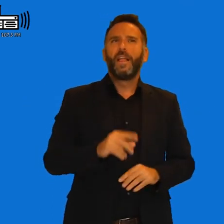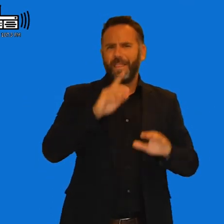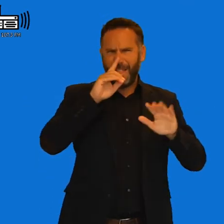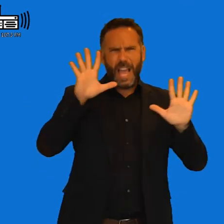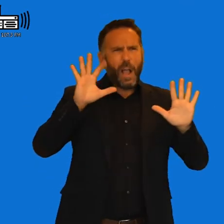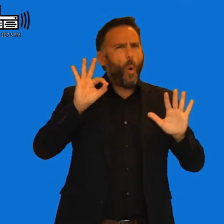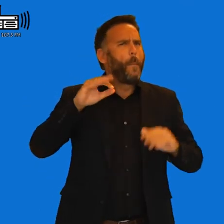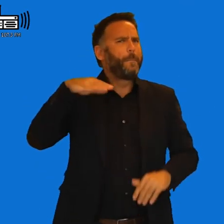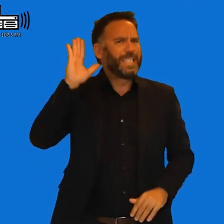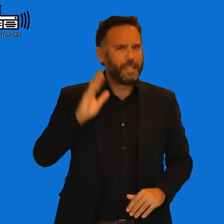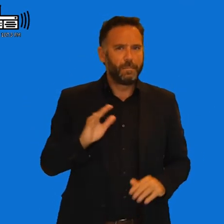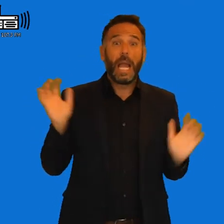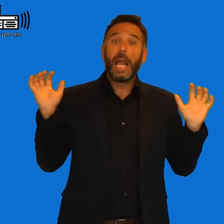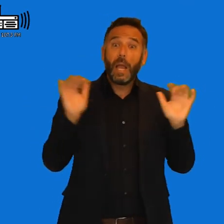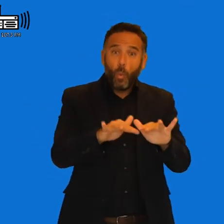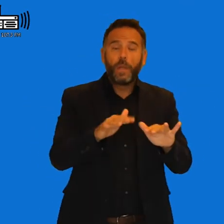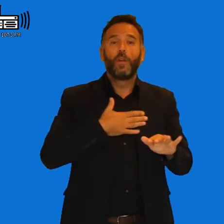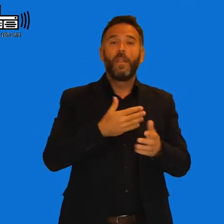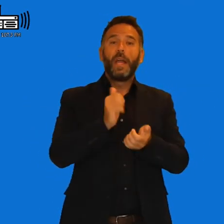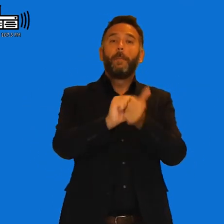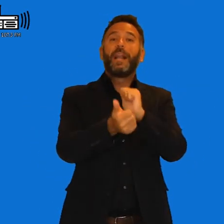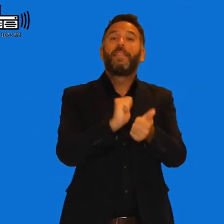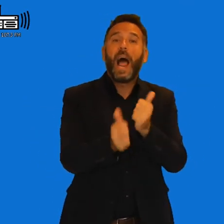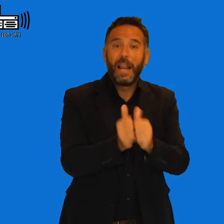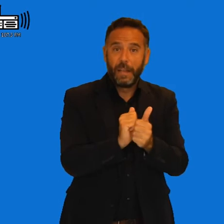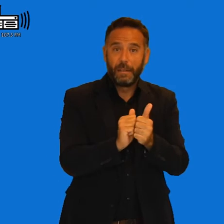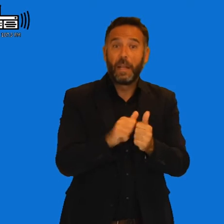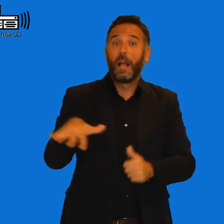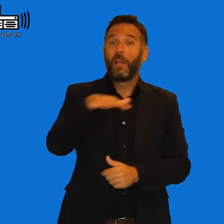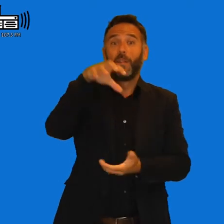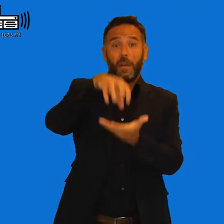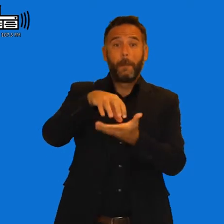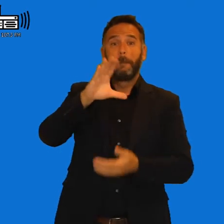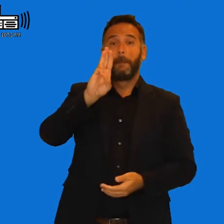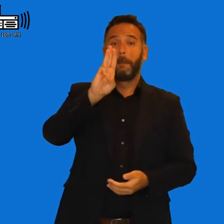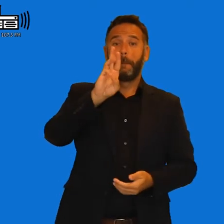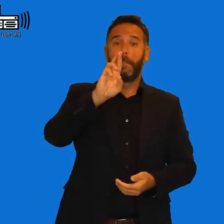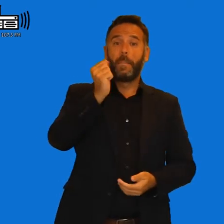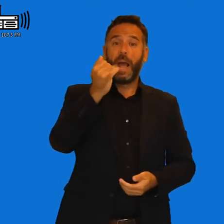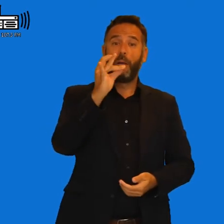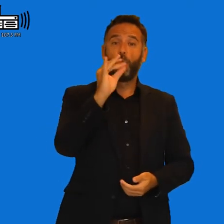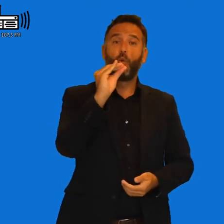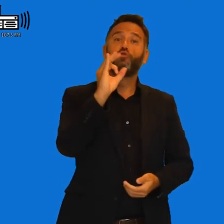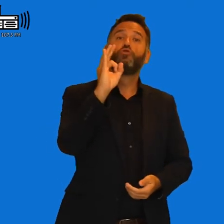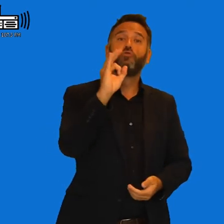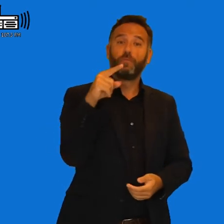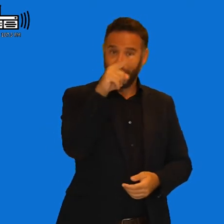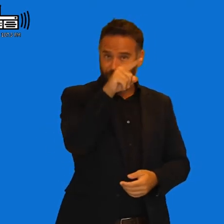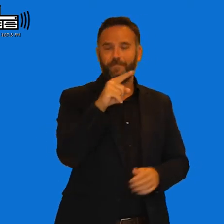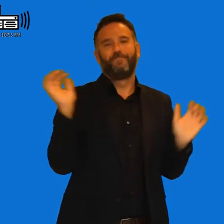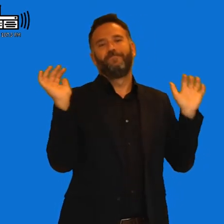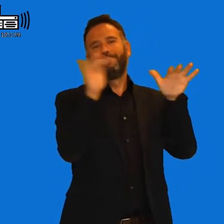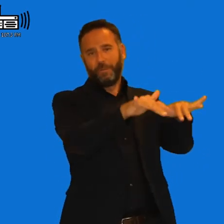más, ¿No? Que es un encuentro de pandas de verdiales, lo hacemos allí en la caseta de los Prados y de alguna forma, bueno, pues a las personas,